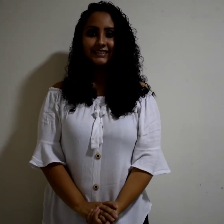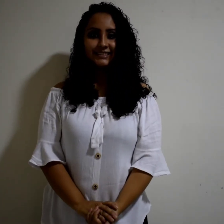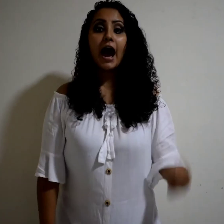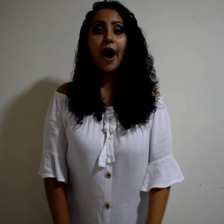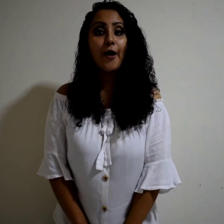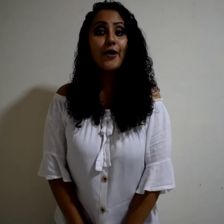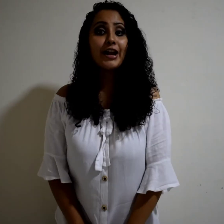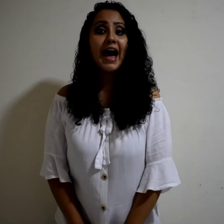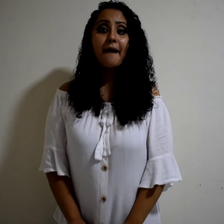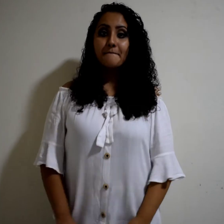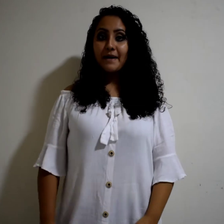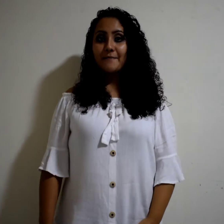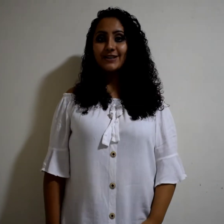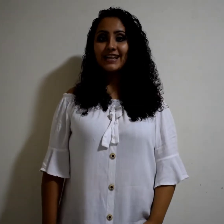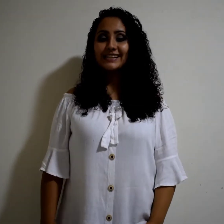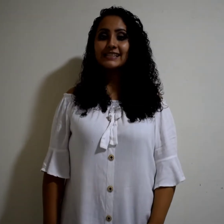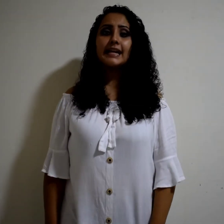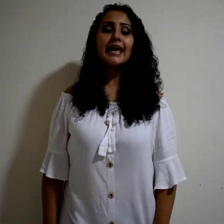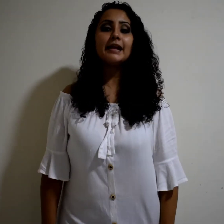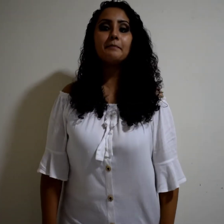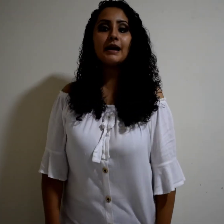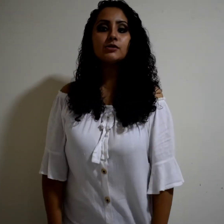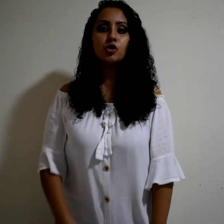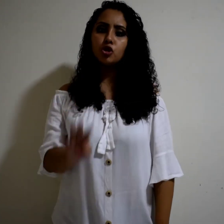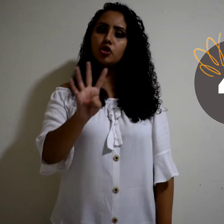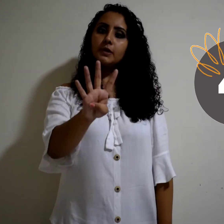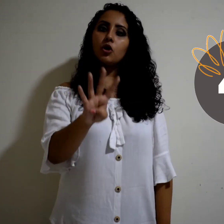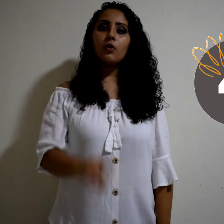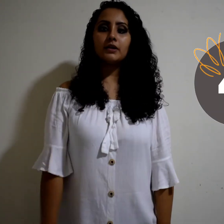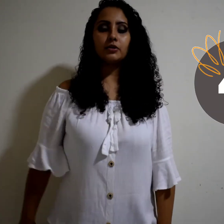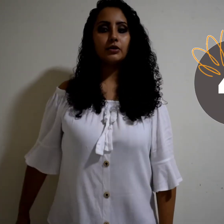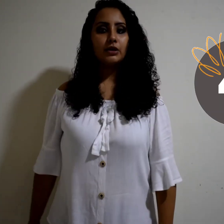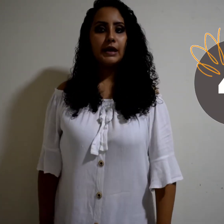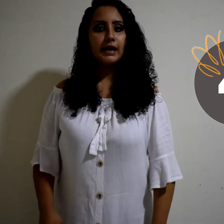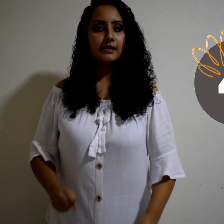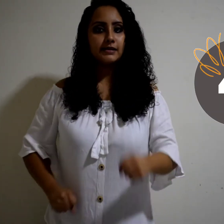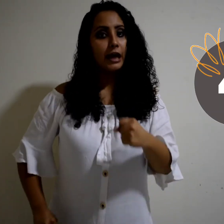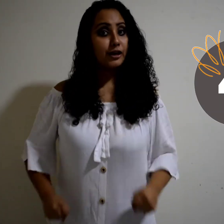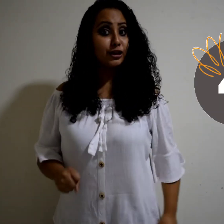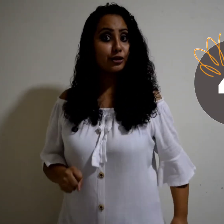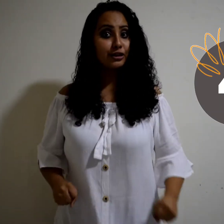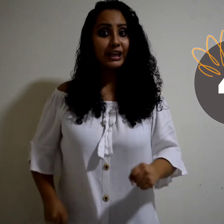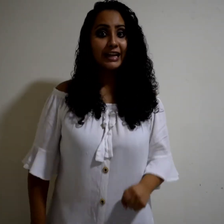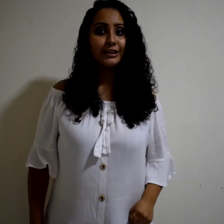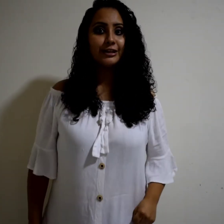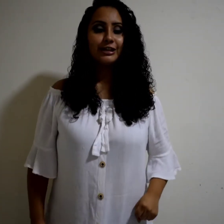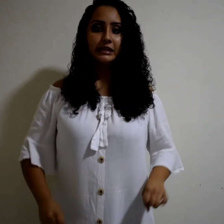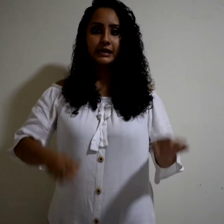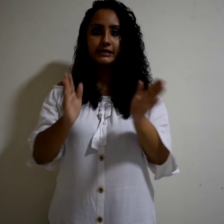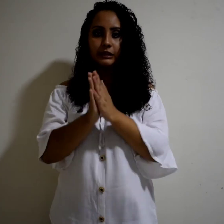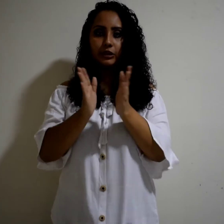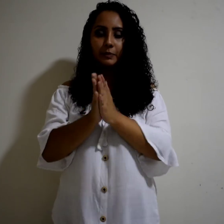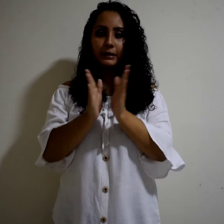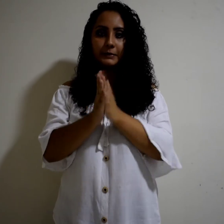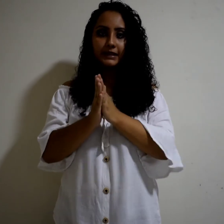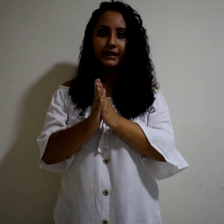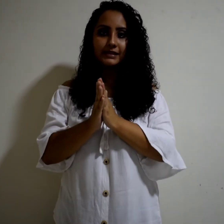Ahora vamos a hacer el paso número cuatro. Es trotando y haciendo palmitas.